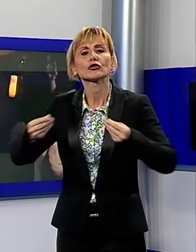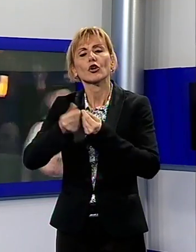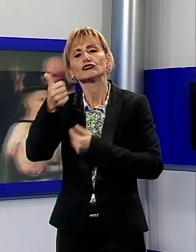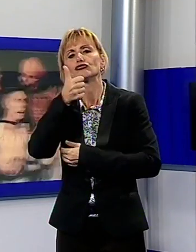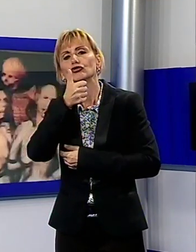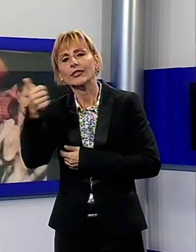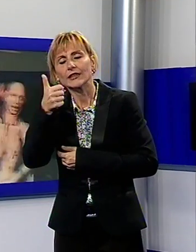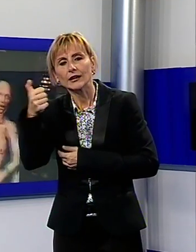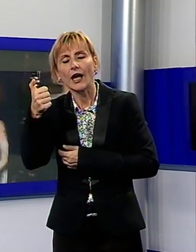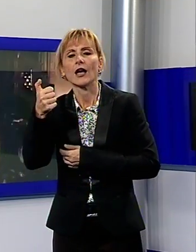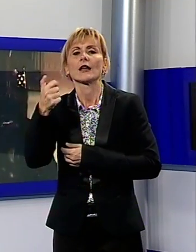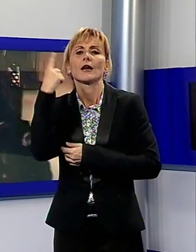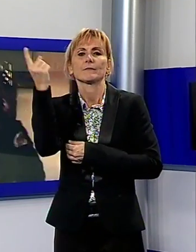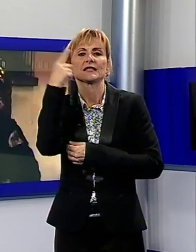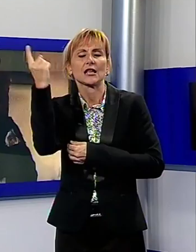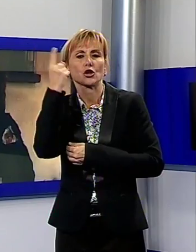confraternita di Misericordia.